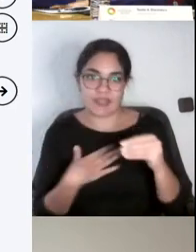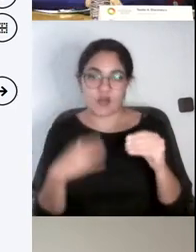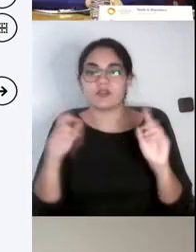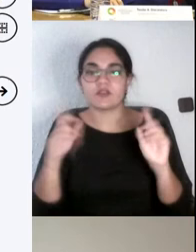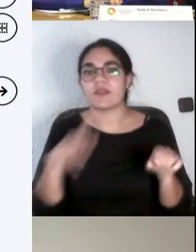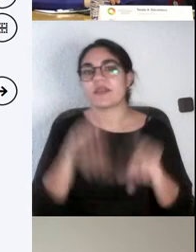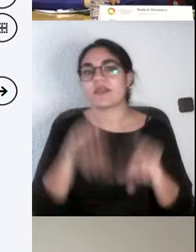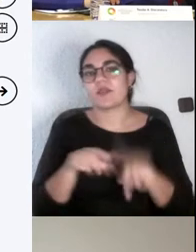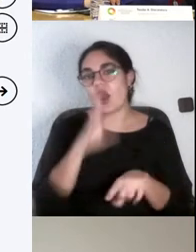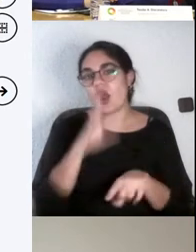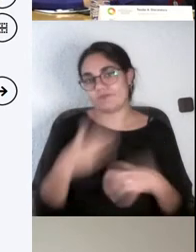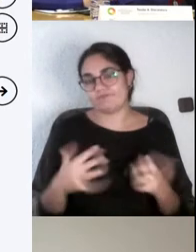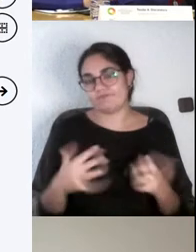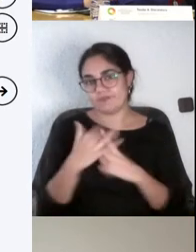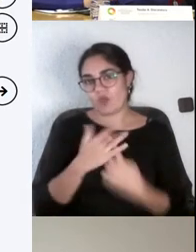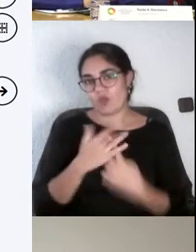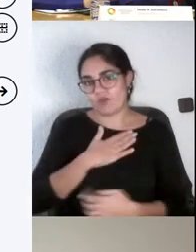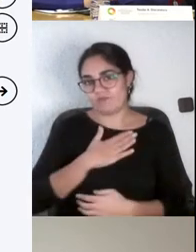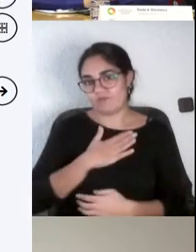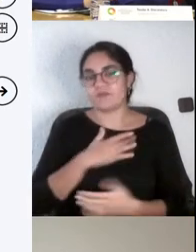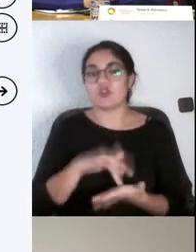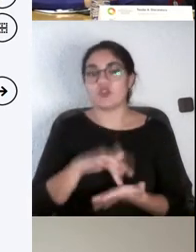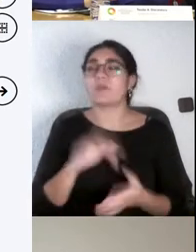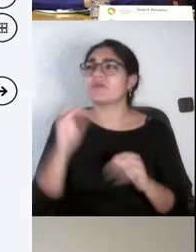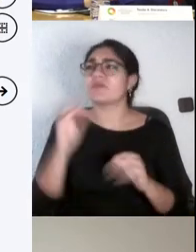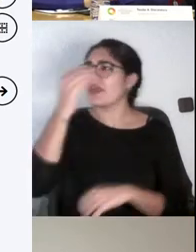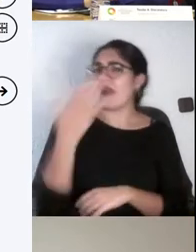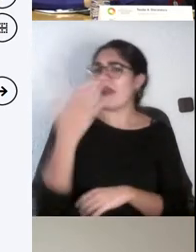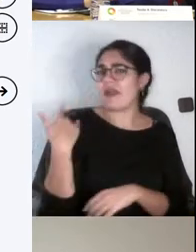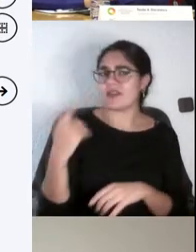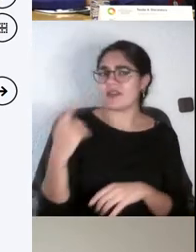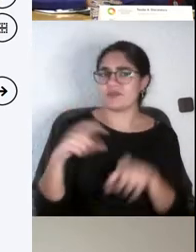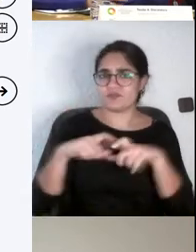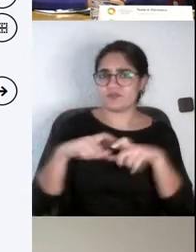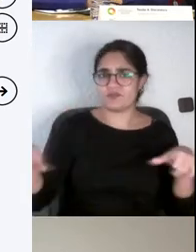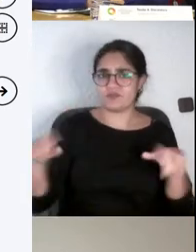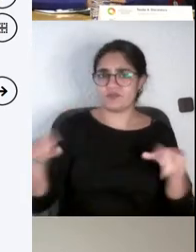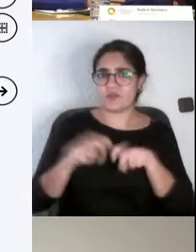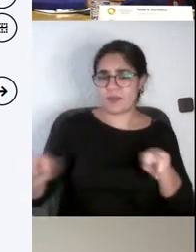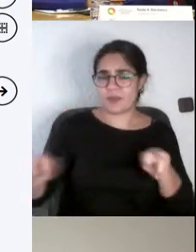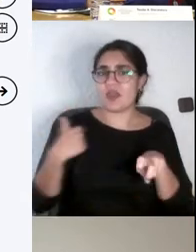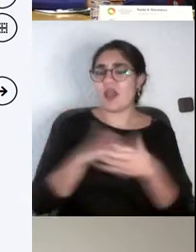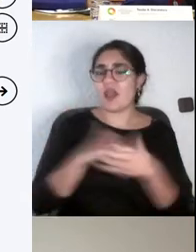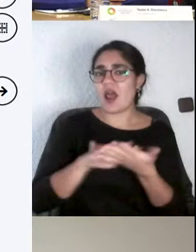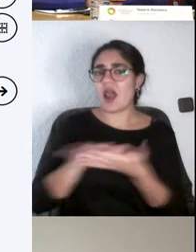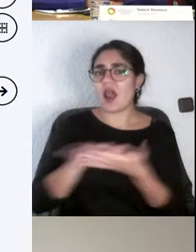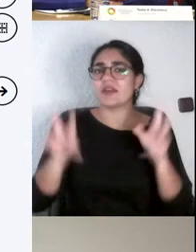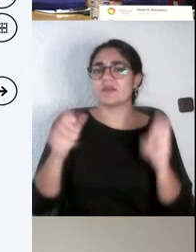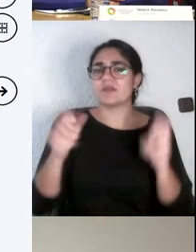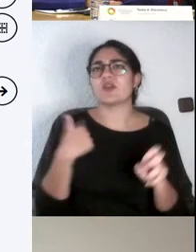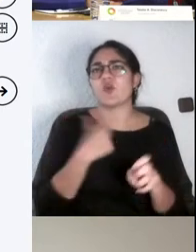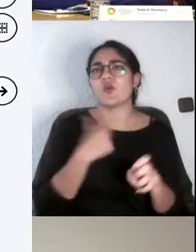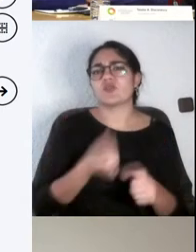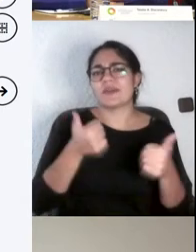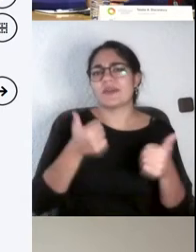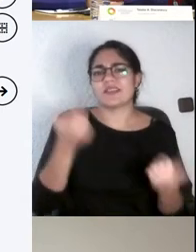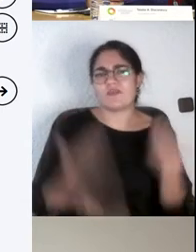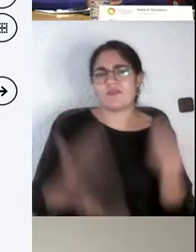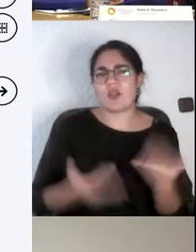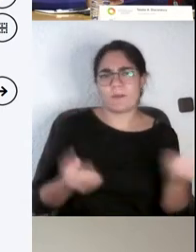que estoy. Pues estuvimos medianamente de acuerdo todos en la mesa, que nos gusta que nos evalúen con prácticas o con